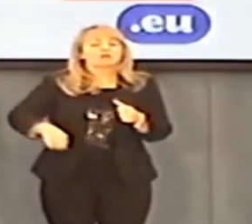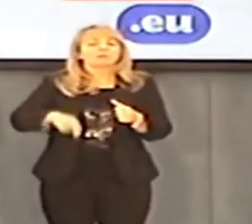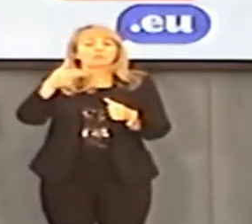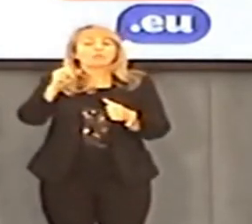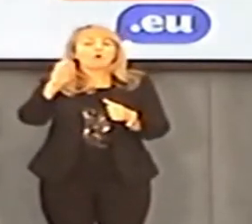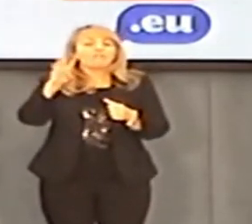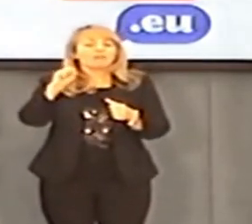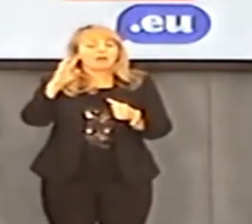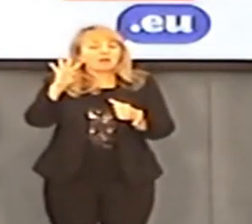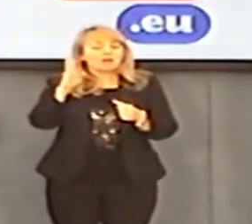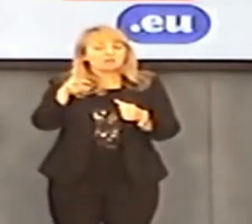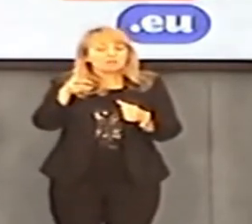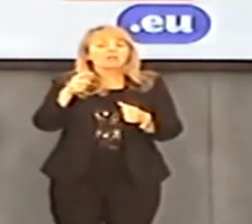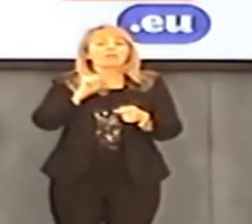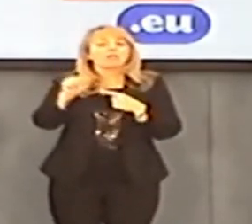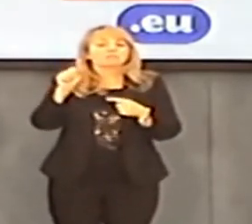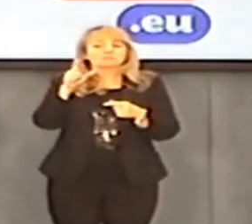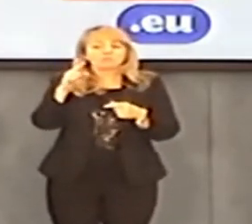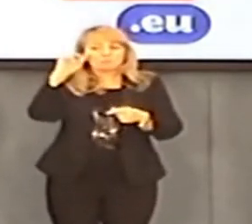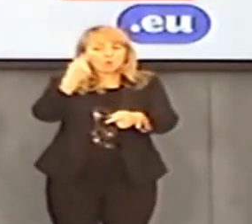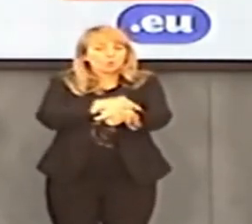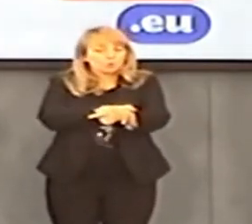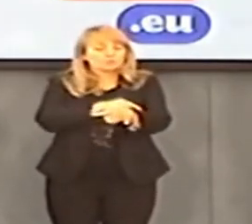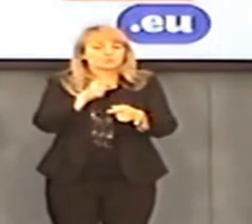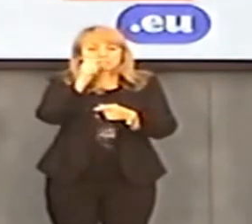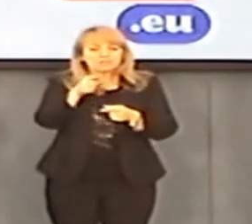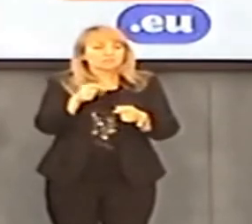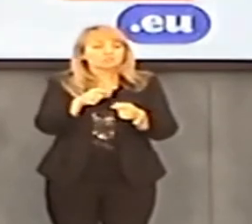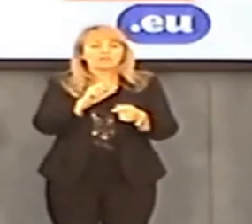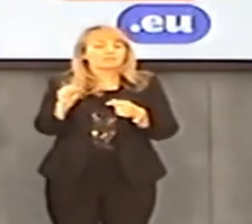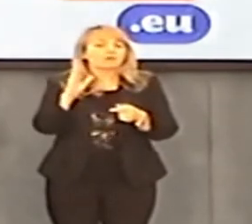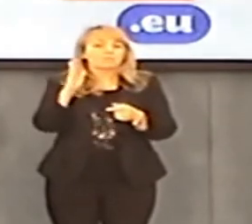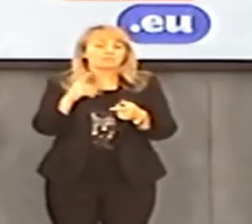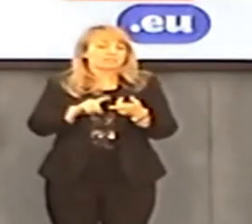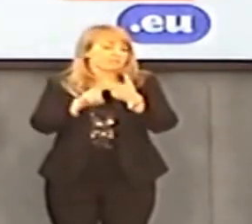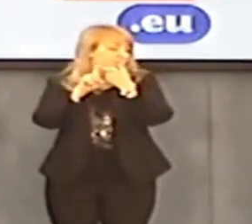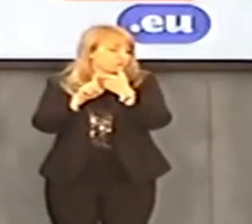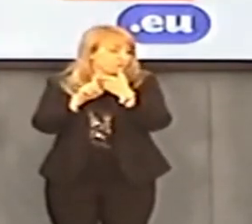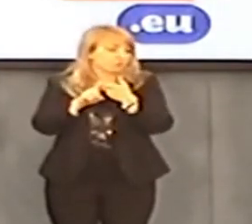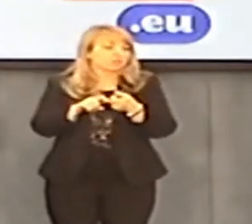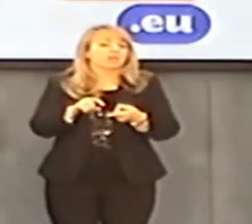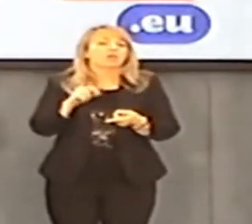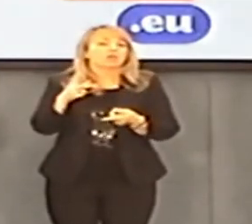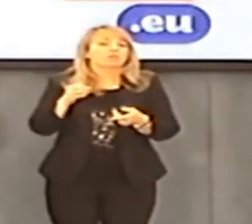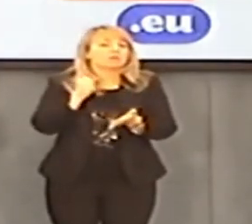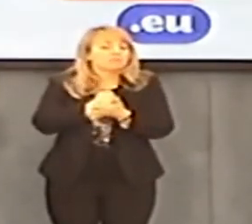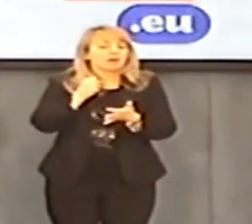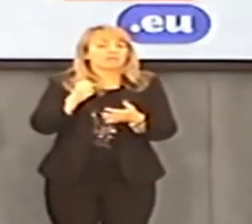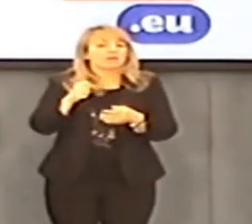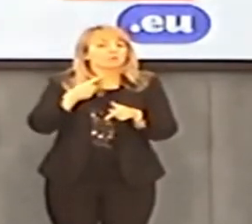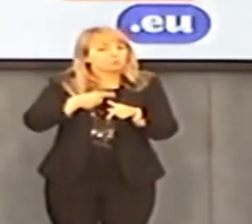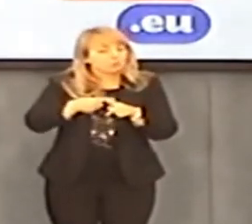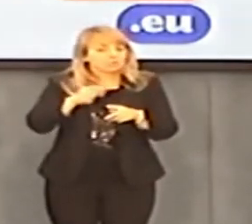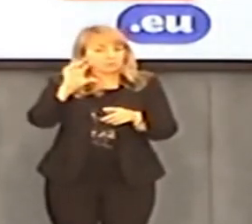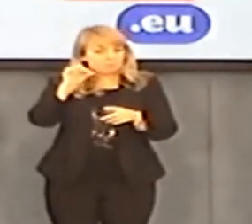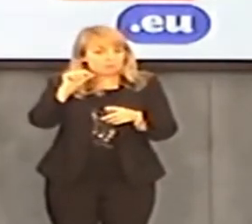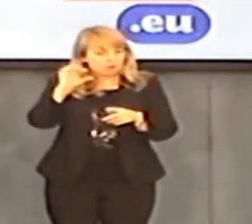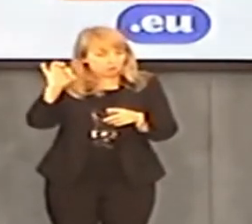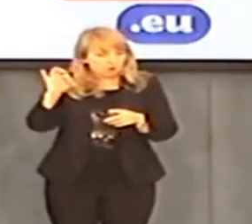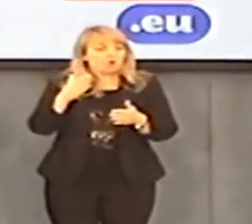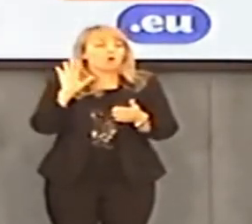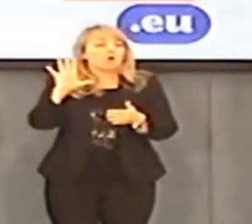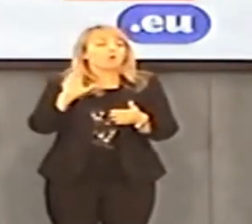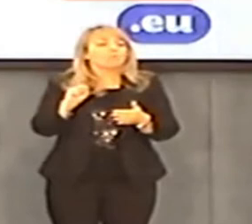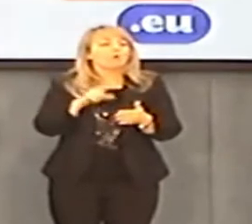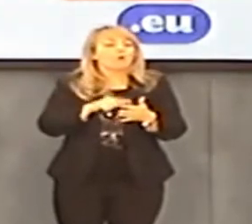Sławomira Nowaka, zarzuty prokuratorskie. Platforma mówi, że nie zostanie zawieszony, dzisiaj jest zarząd Platformy, nie zostanie zawieszony w